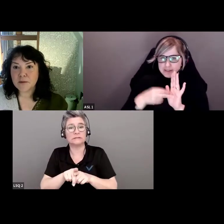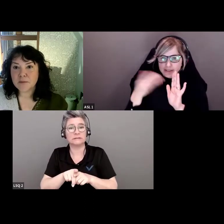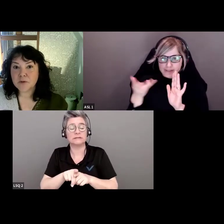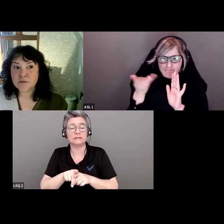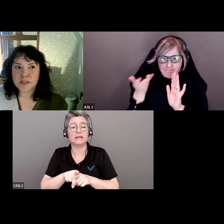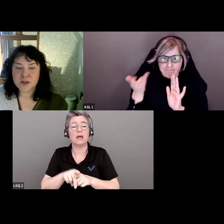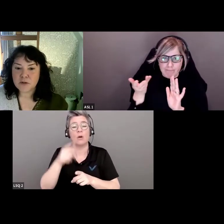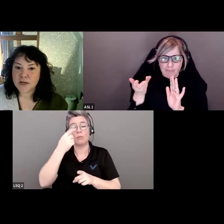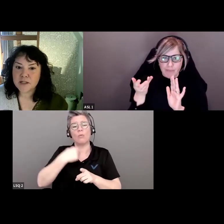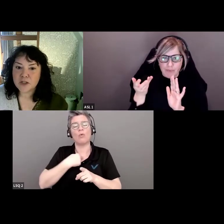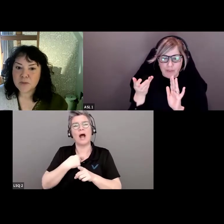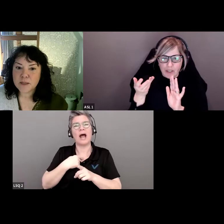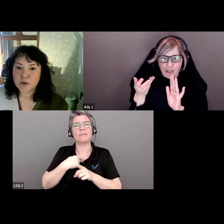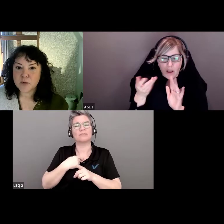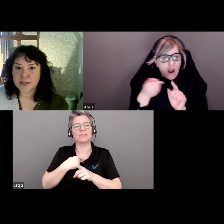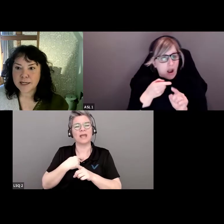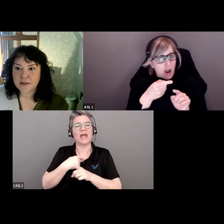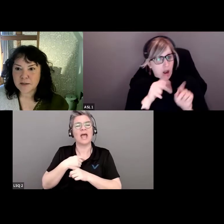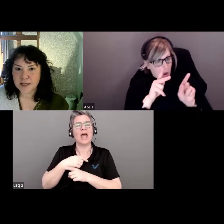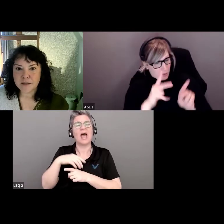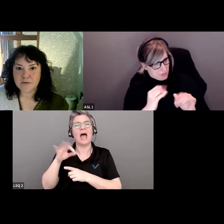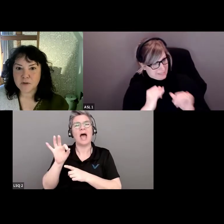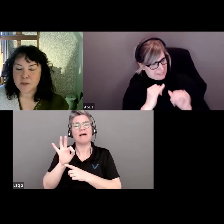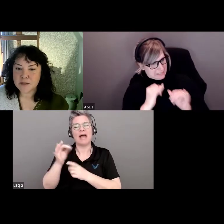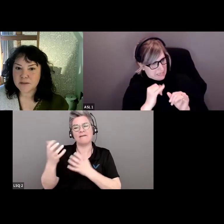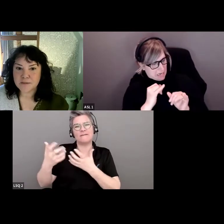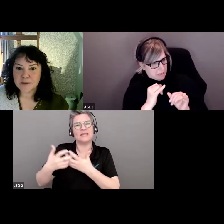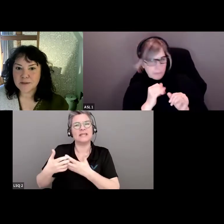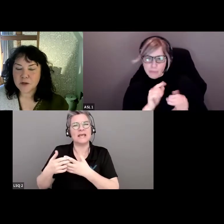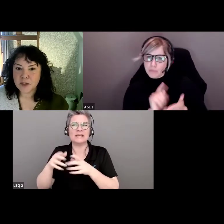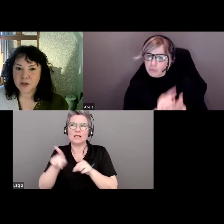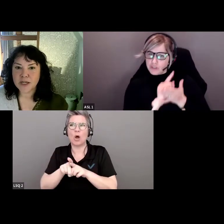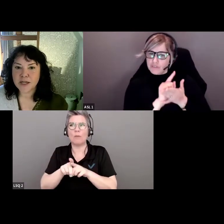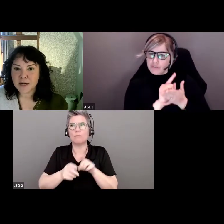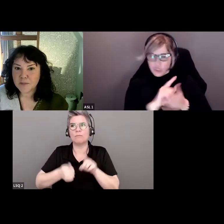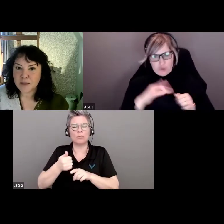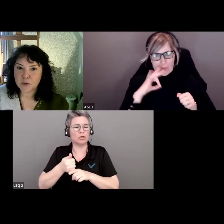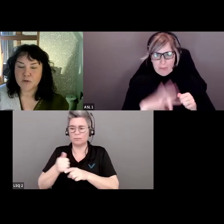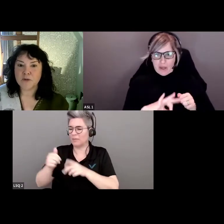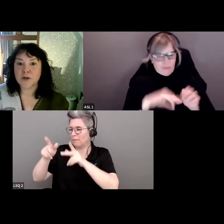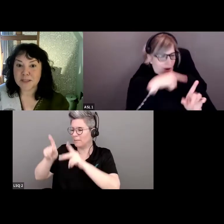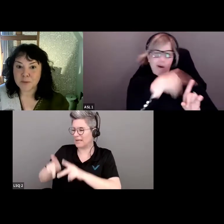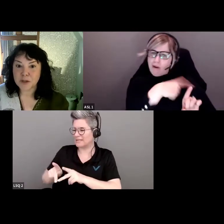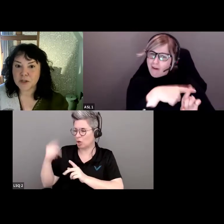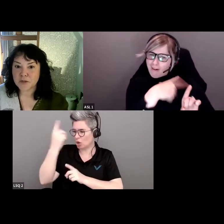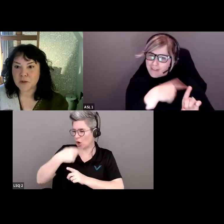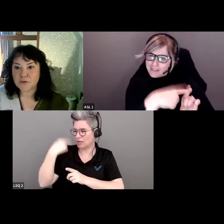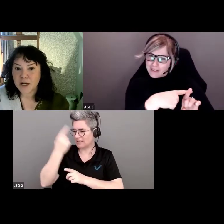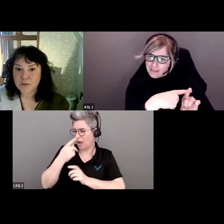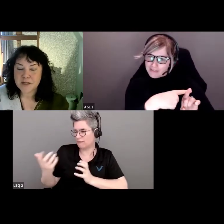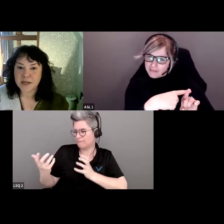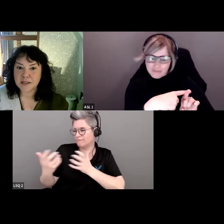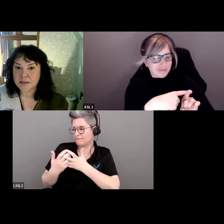cas. Moi, pour moi, l'affinité, c'est un petit peu avantager des gens qui nous ressemblent.